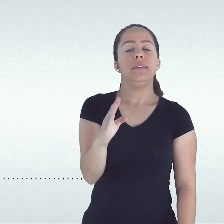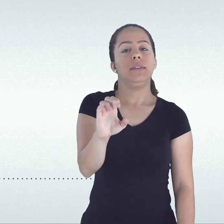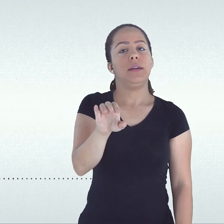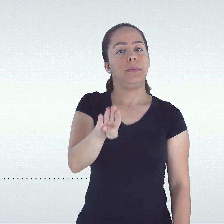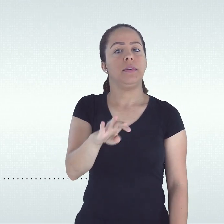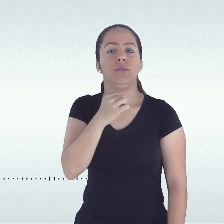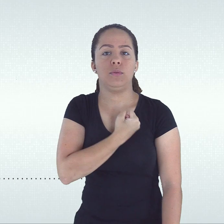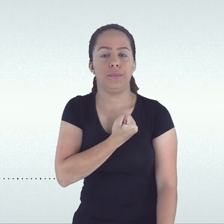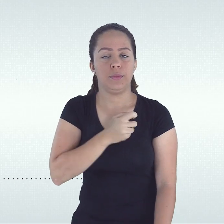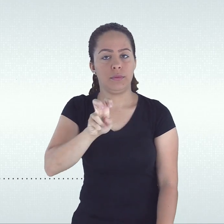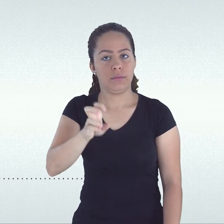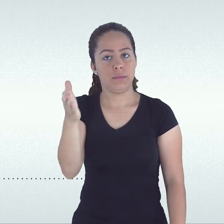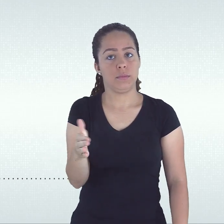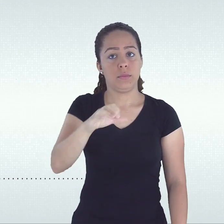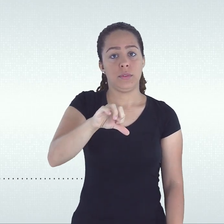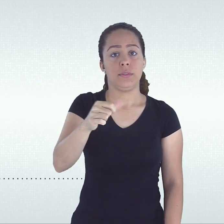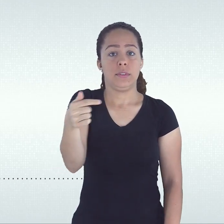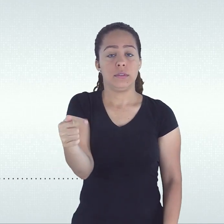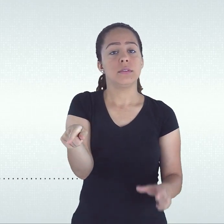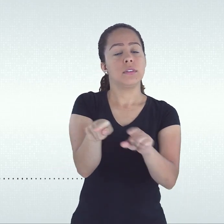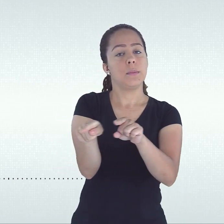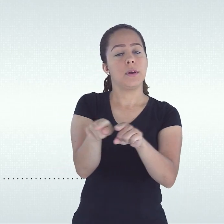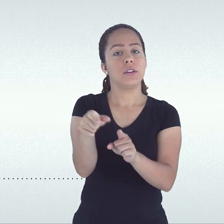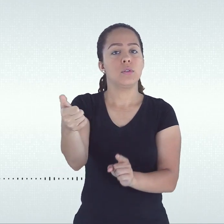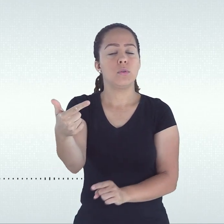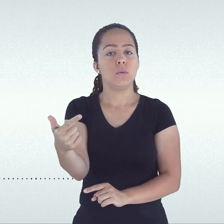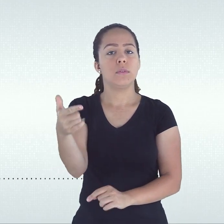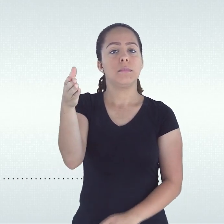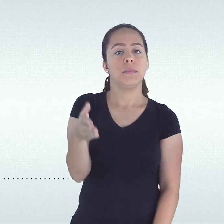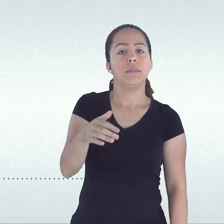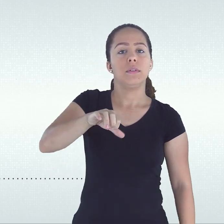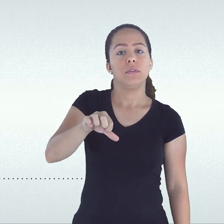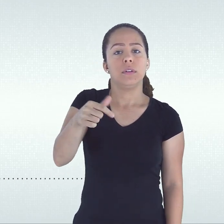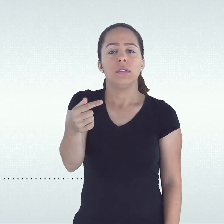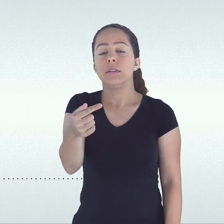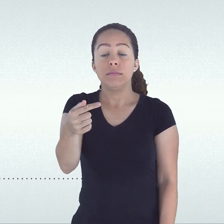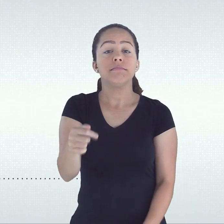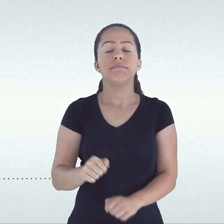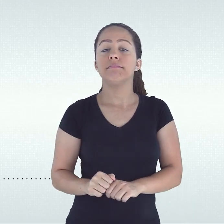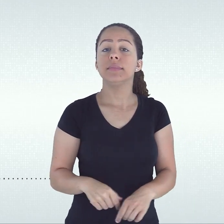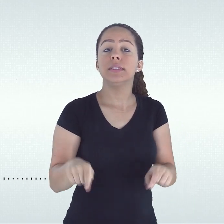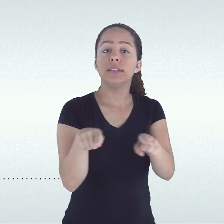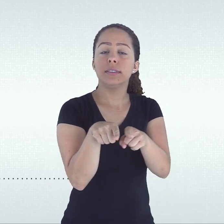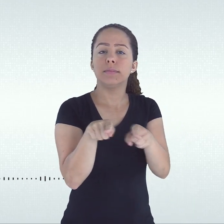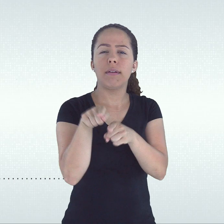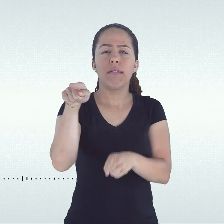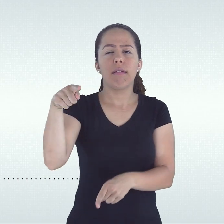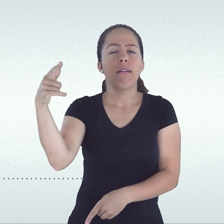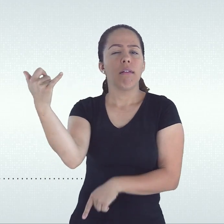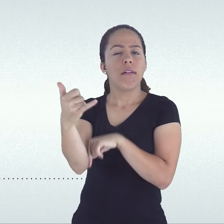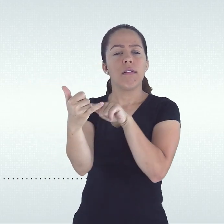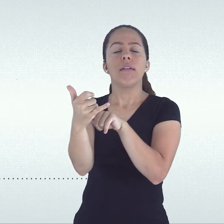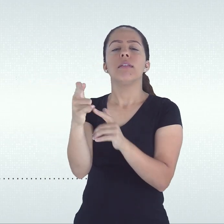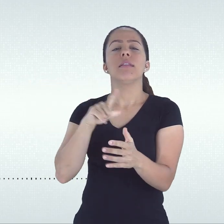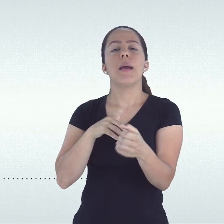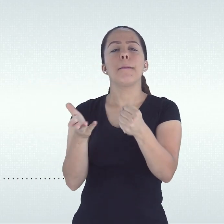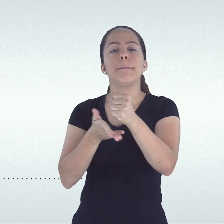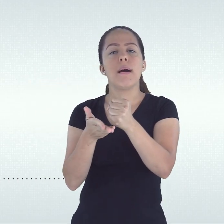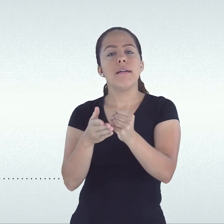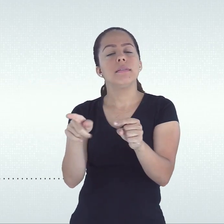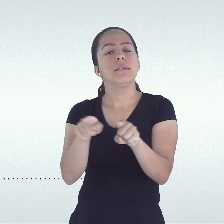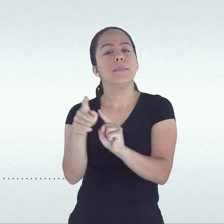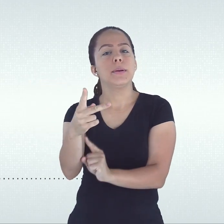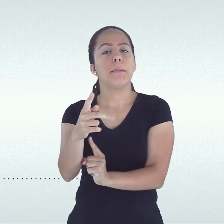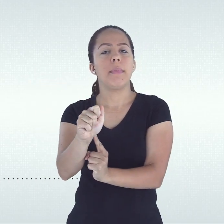número 5 barra 97 e 12 barra 97 e na afirmação categórica do